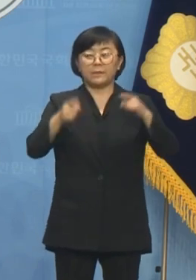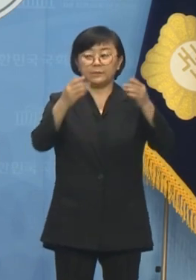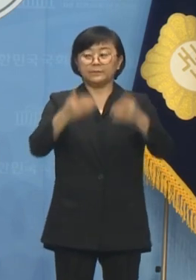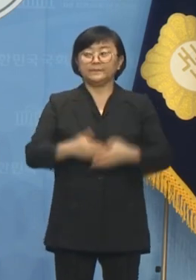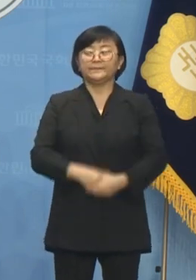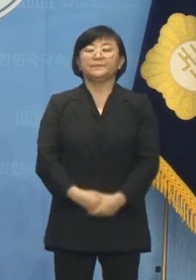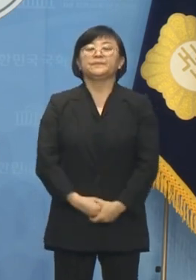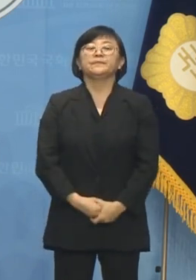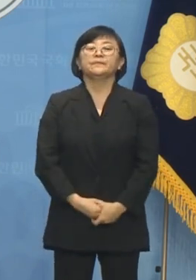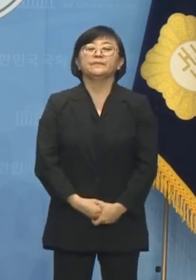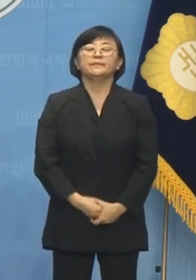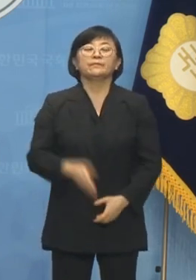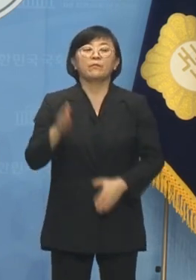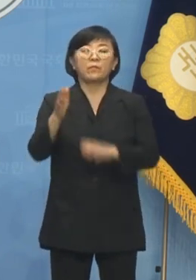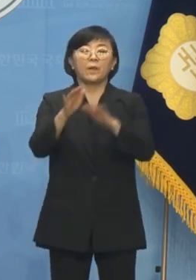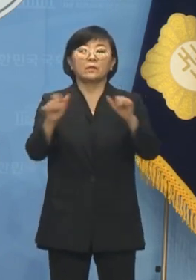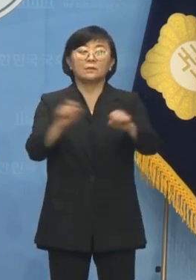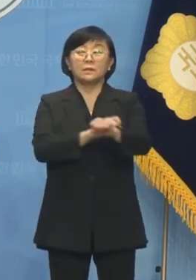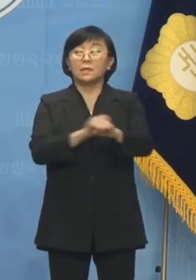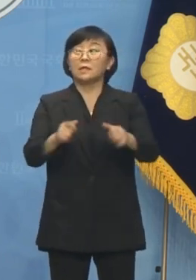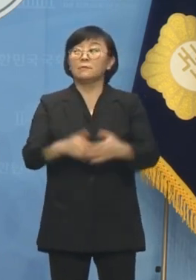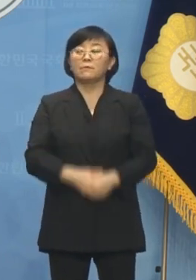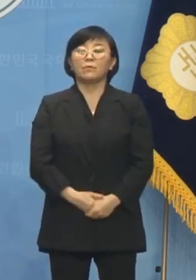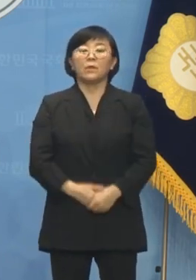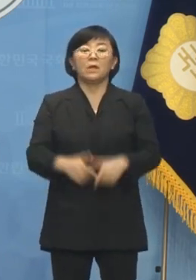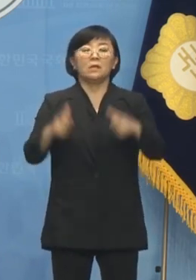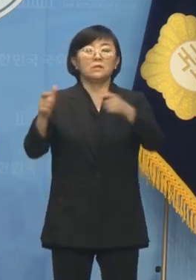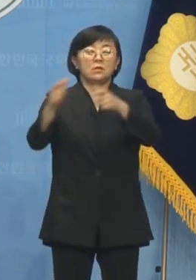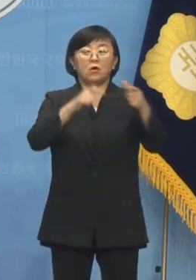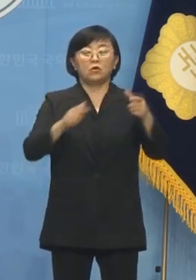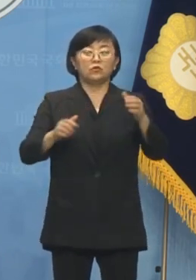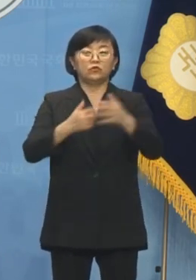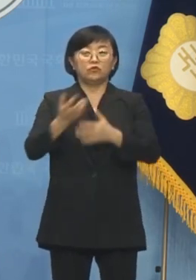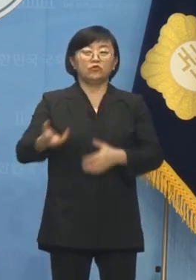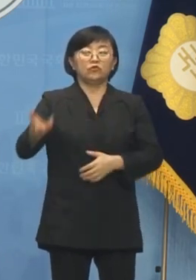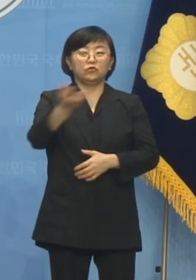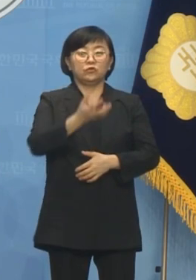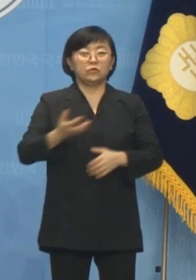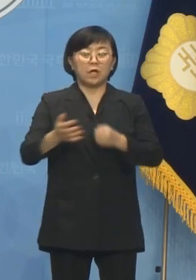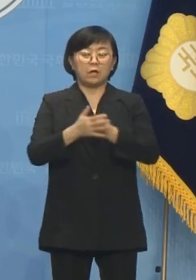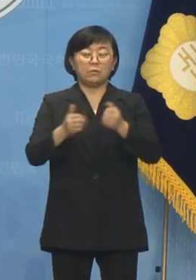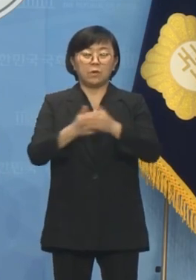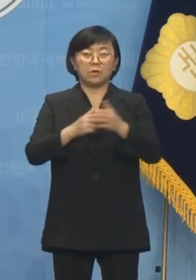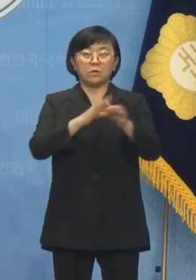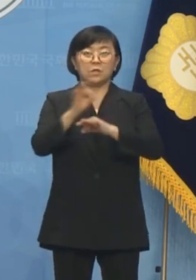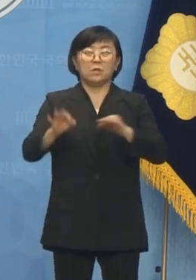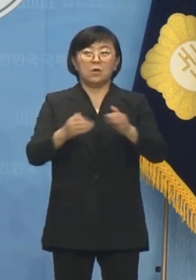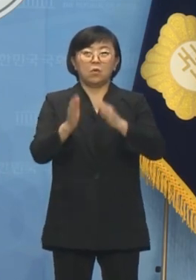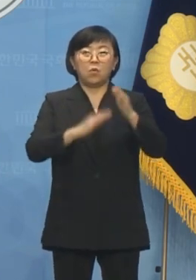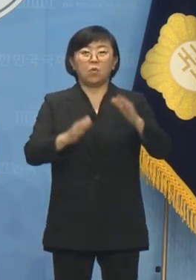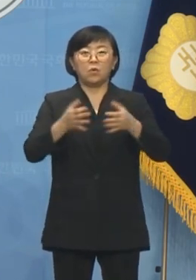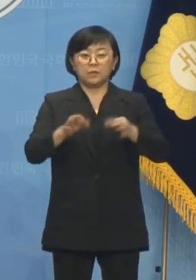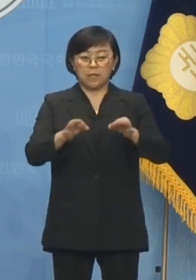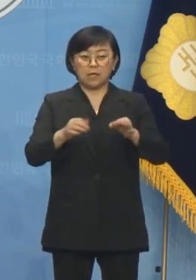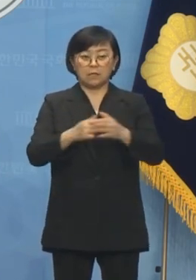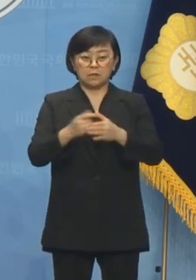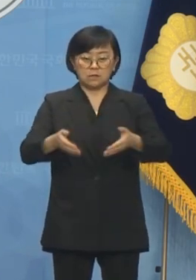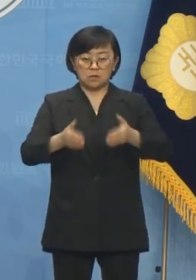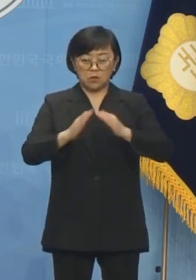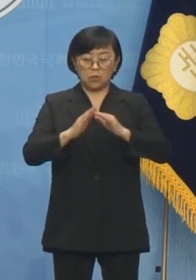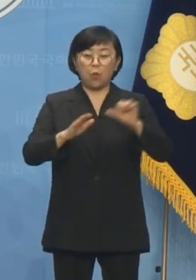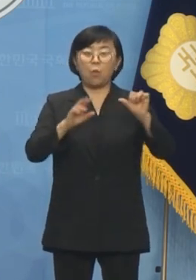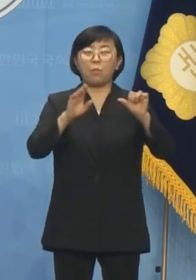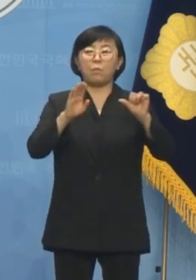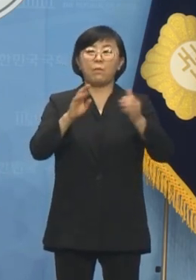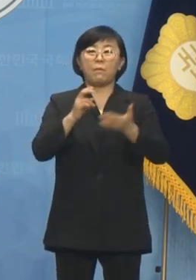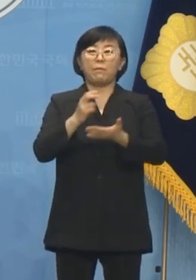전문가들은 특히 지역순환경제를 달성할 지역공공은행 설립, 지역순환경제5법,